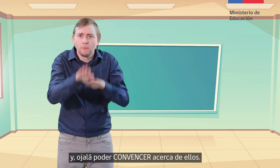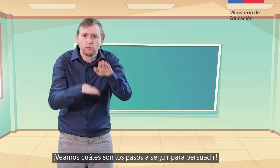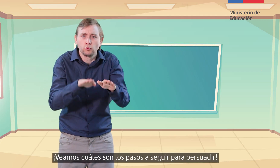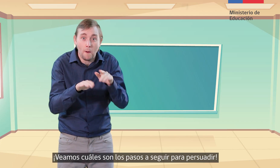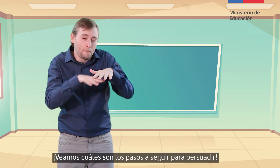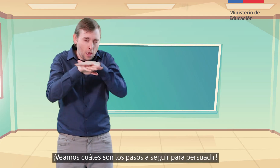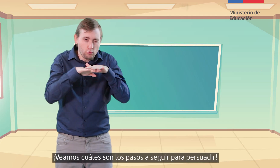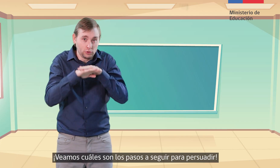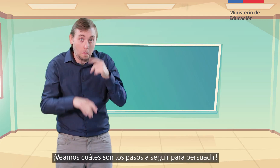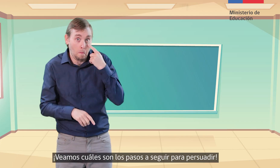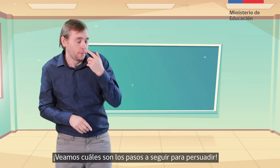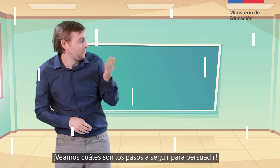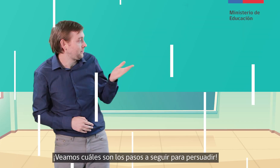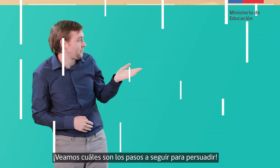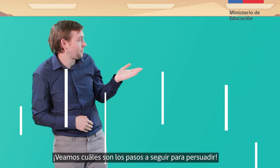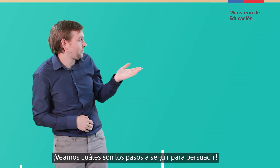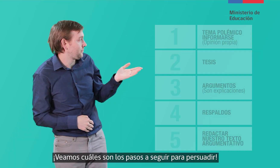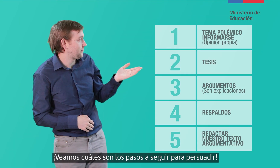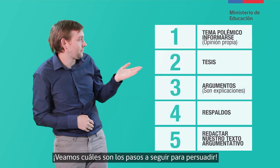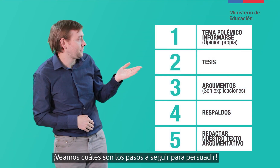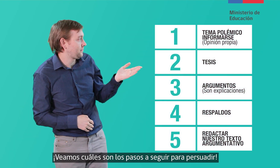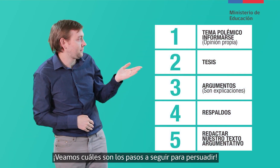Veamos cuáles son los pasos a seguir para persuadir.